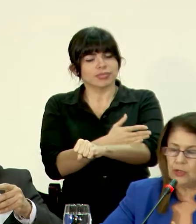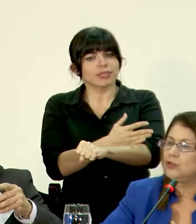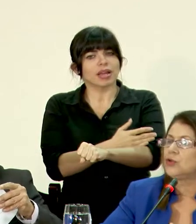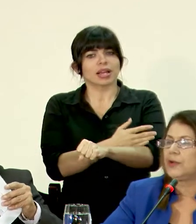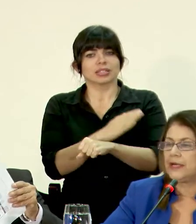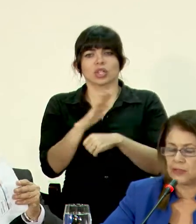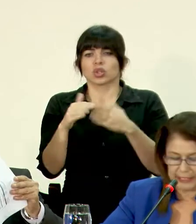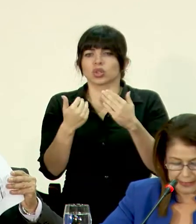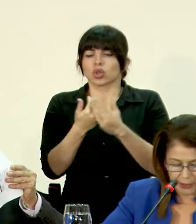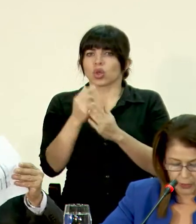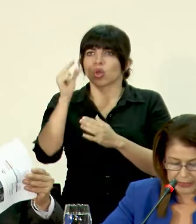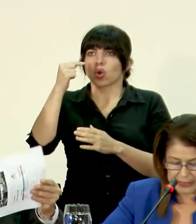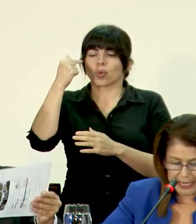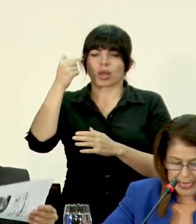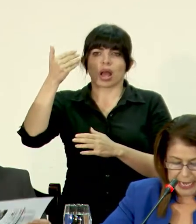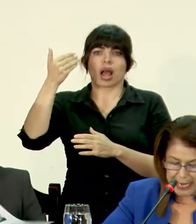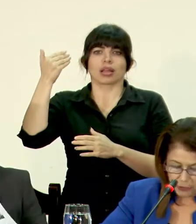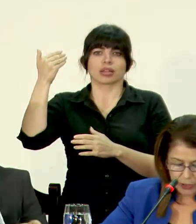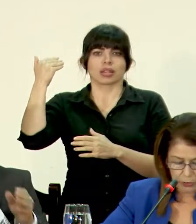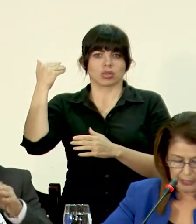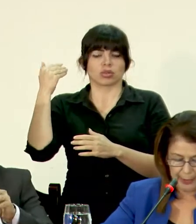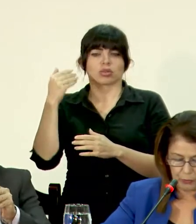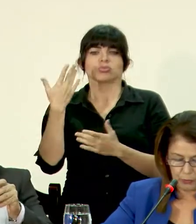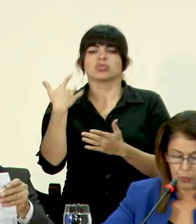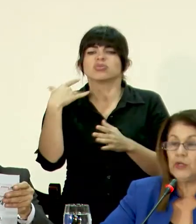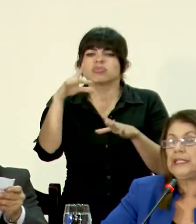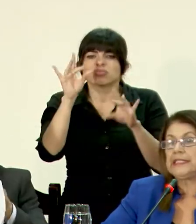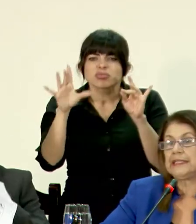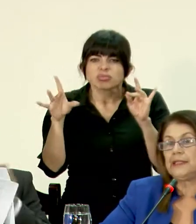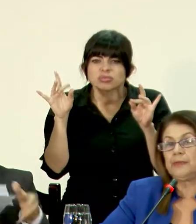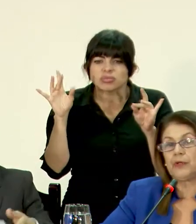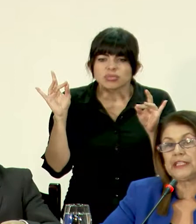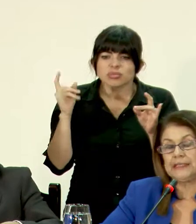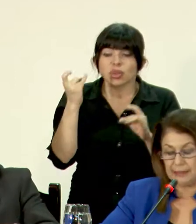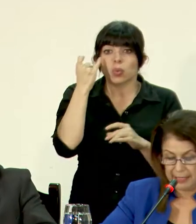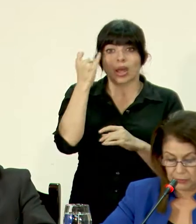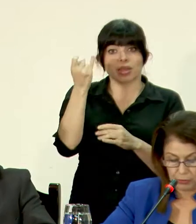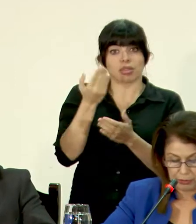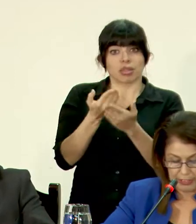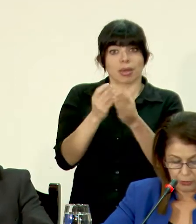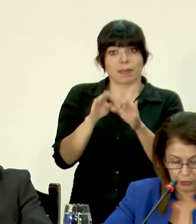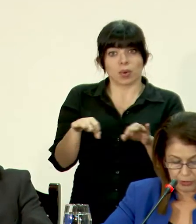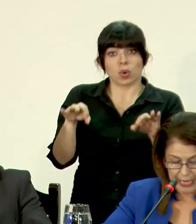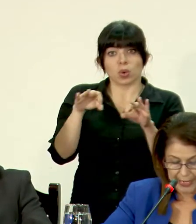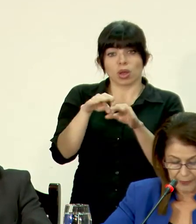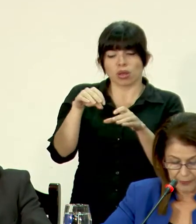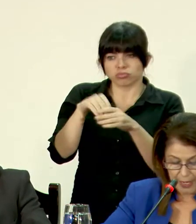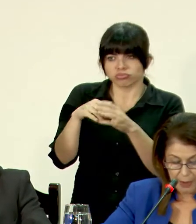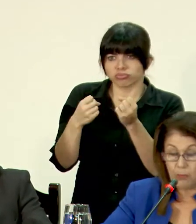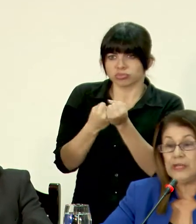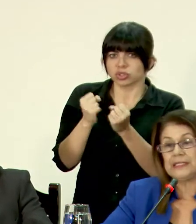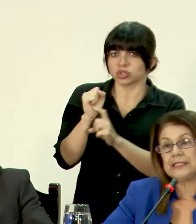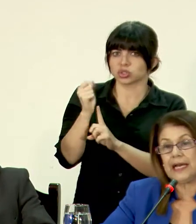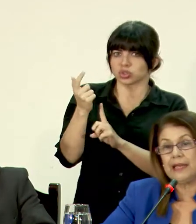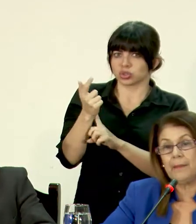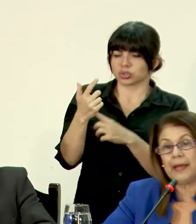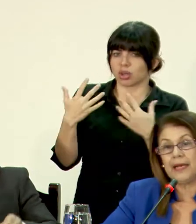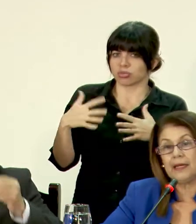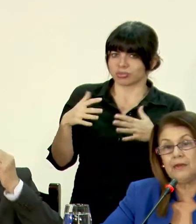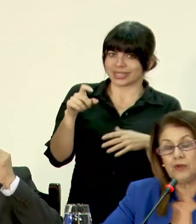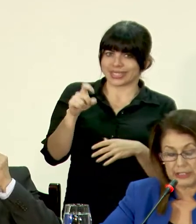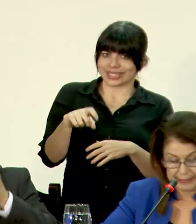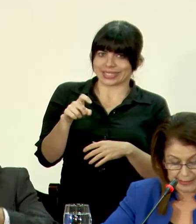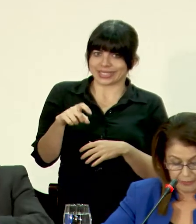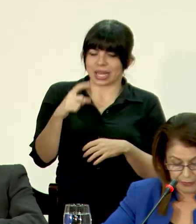de todos los gobiernos anteriores. ¿Qué nos encontramos? Una iniciativa importante de alto contenido social, muy necesaria